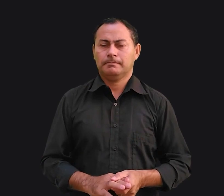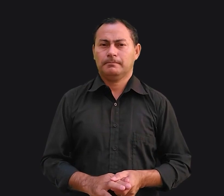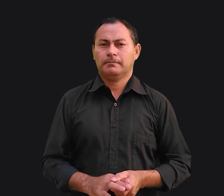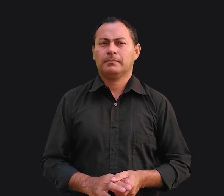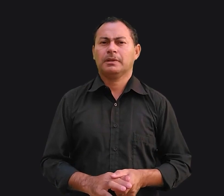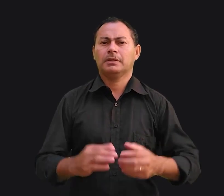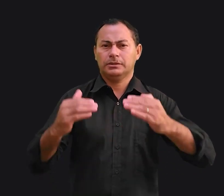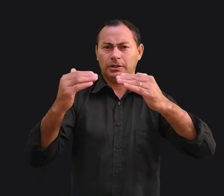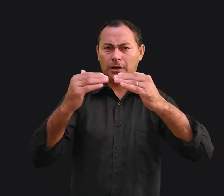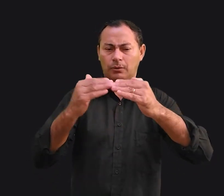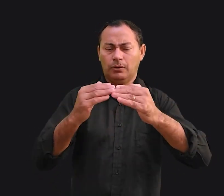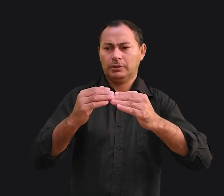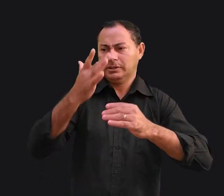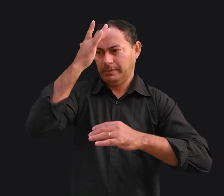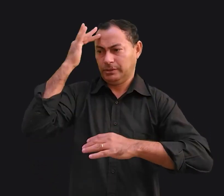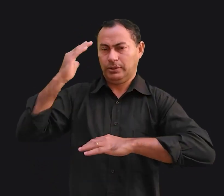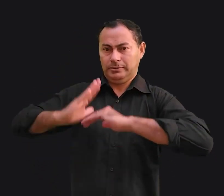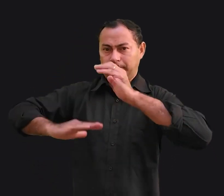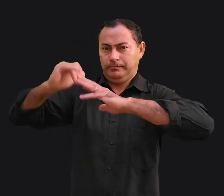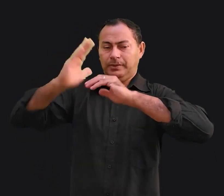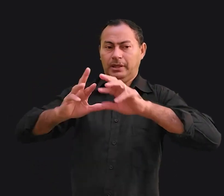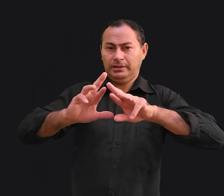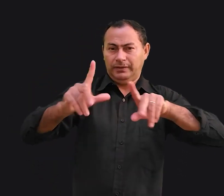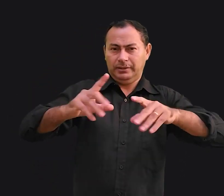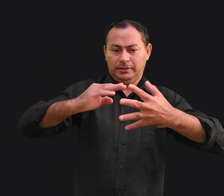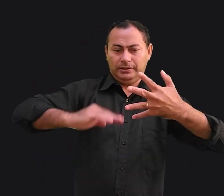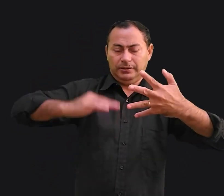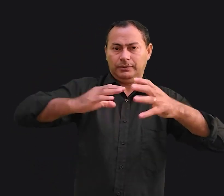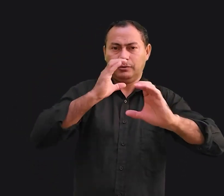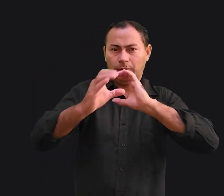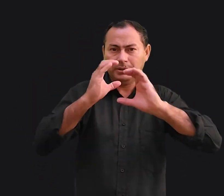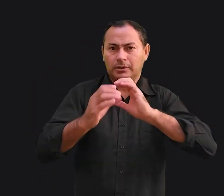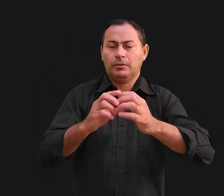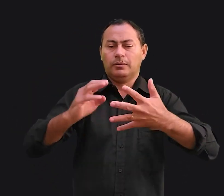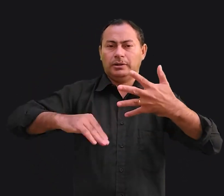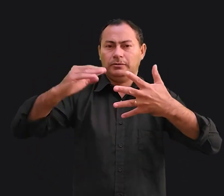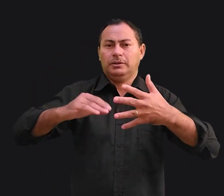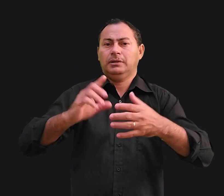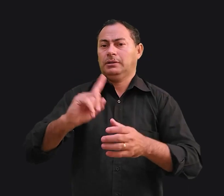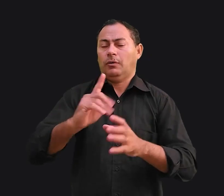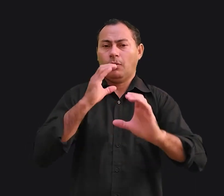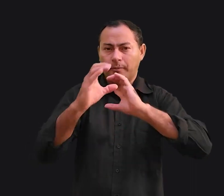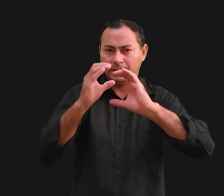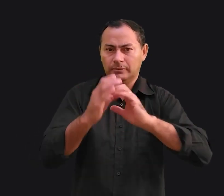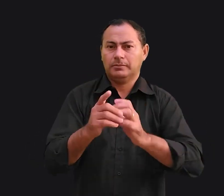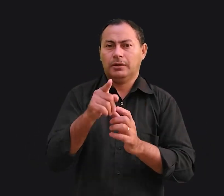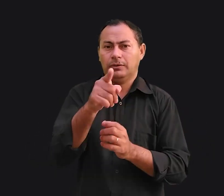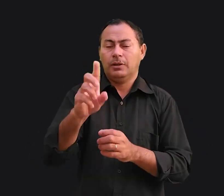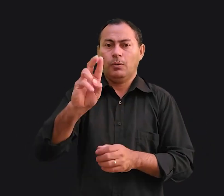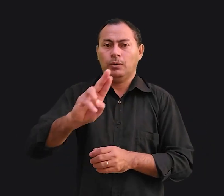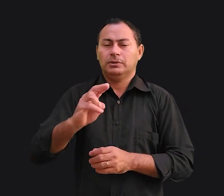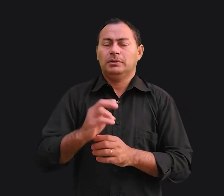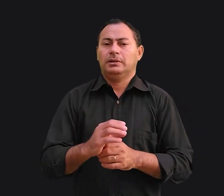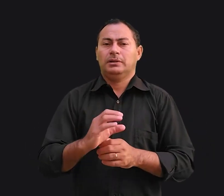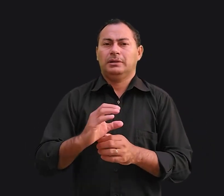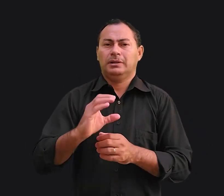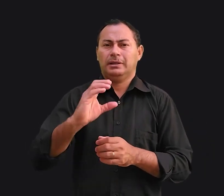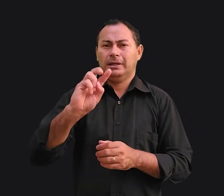De acordo com os especialistas, há diferentes níveis de comunicação. o nível da não comunicação, onde você usa clichês que, na verdade,